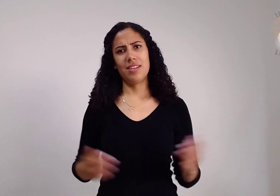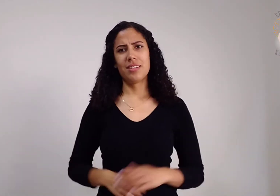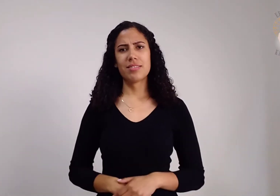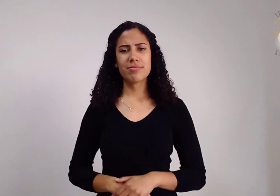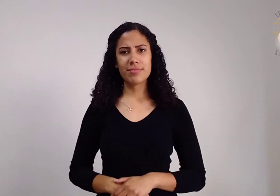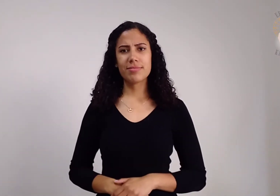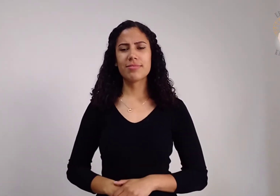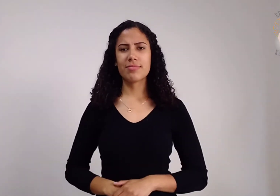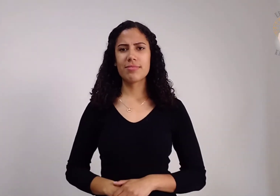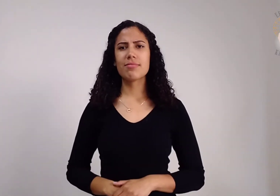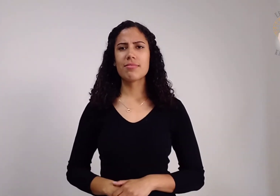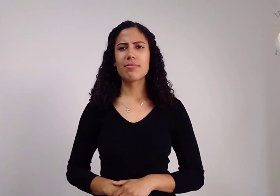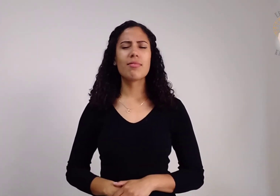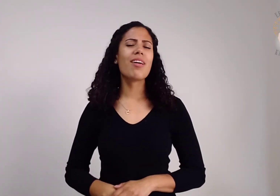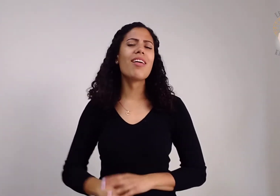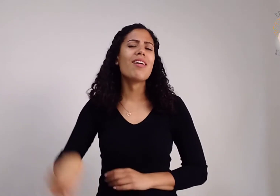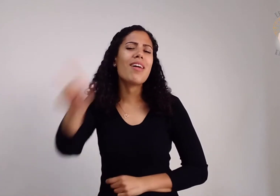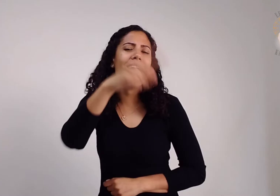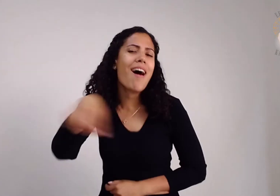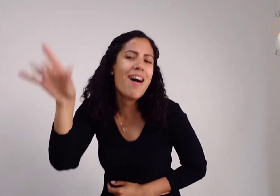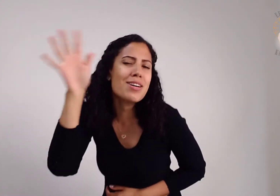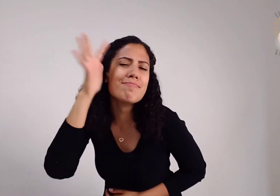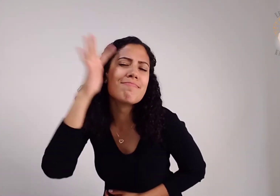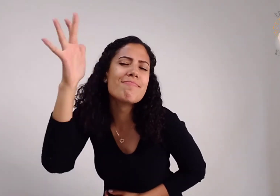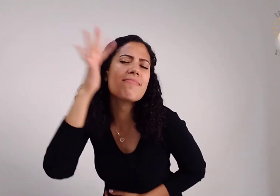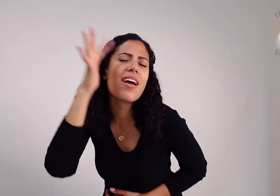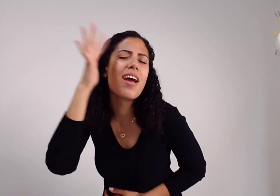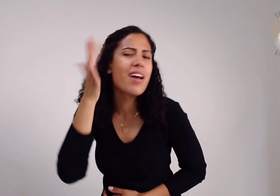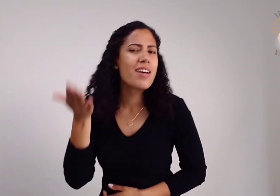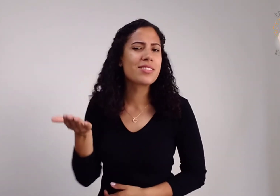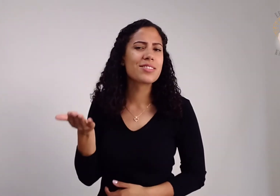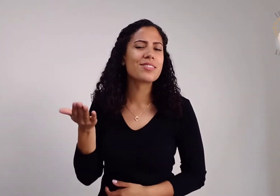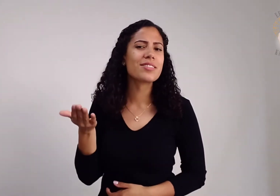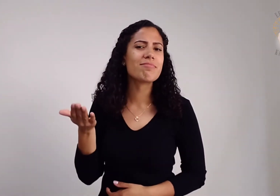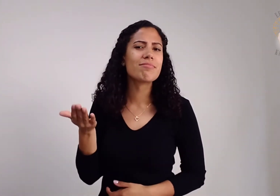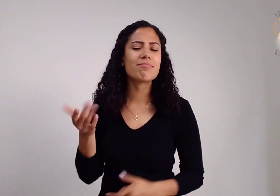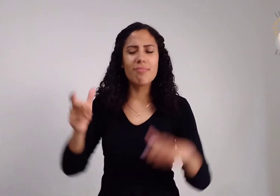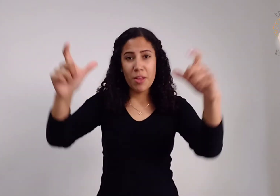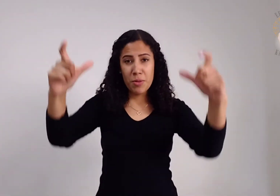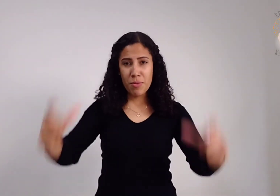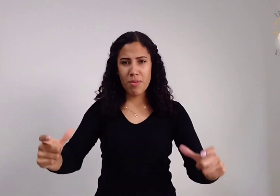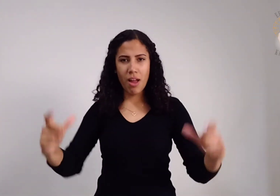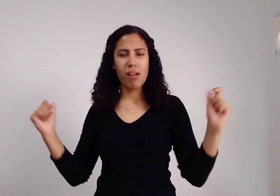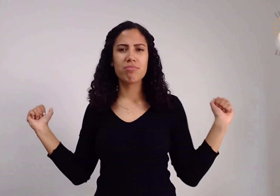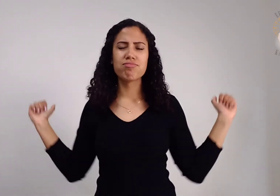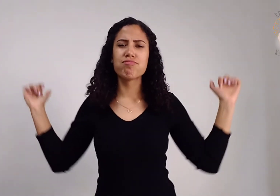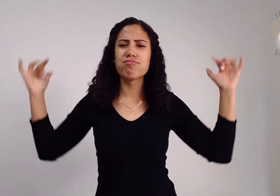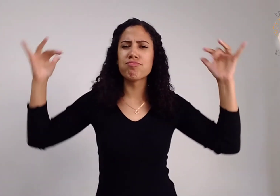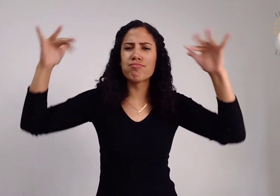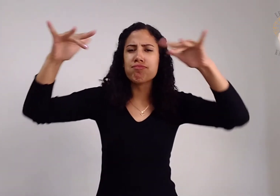Pois bem, imaginai que na vossa reunião